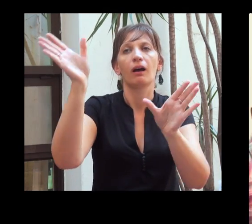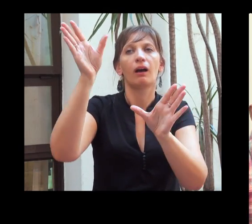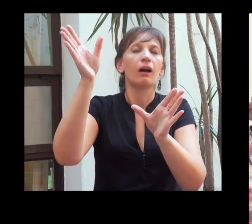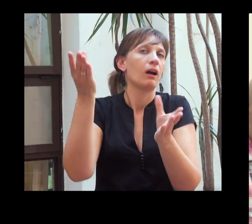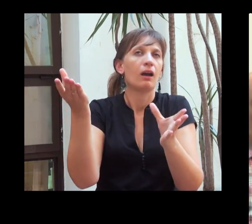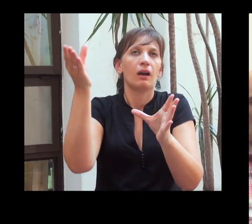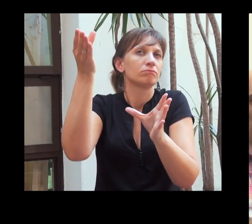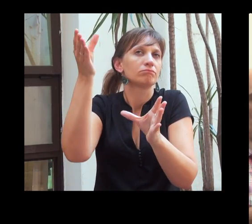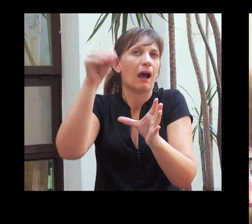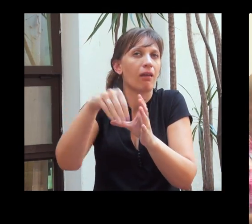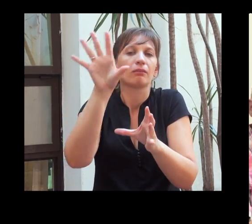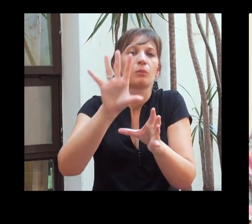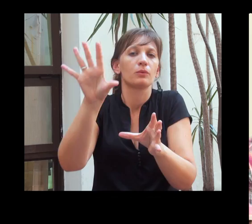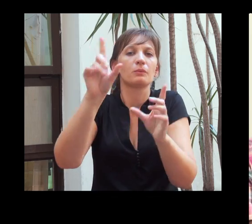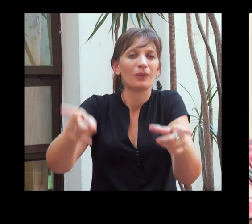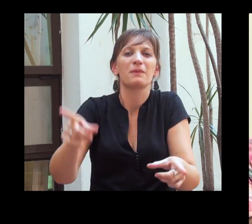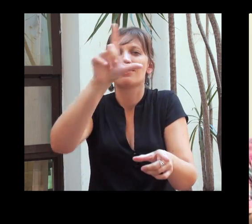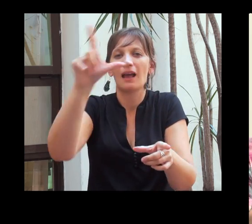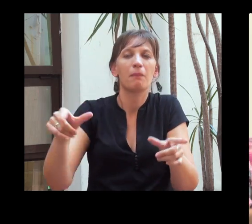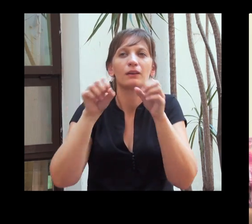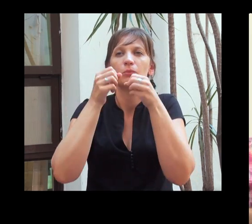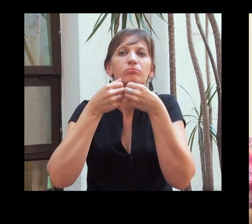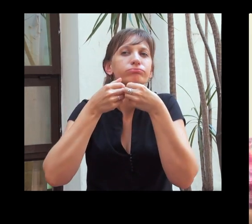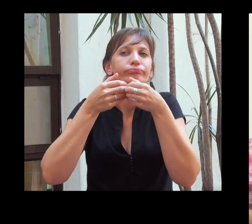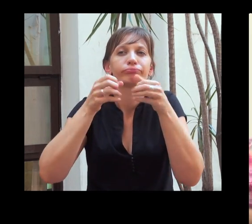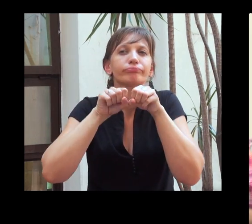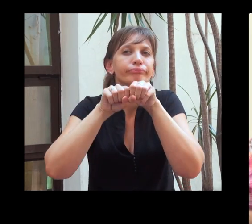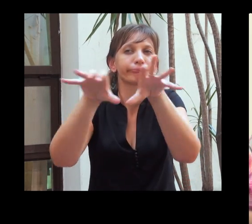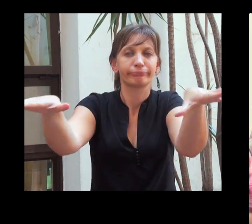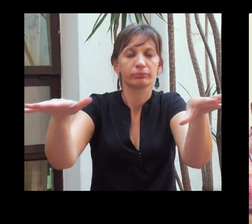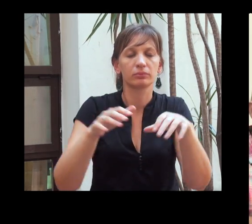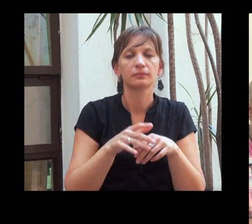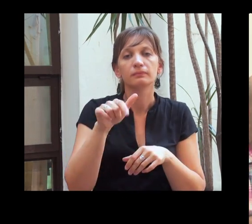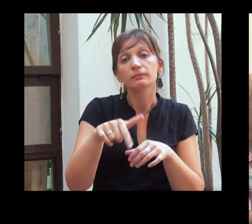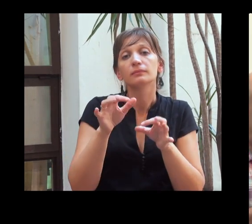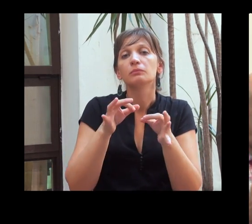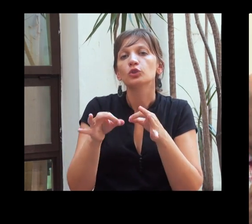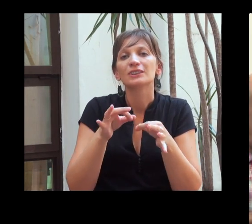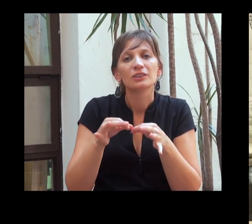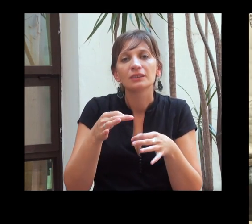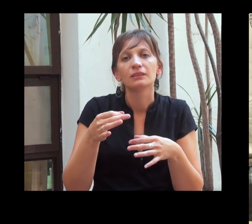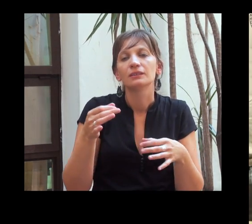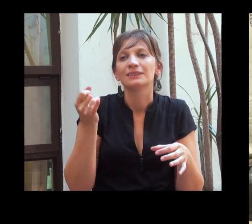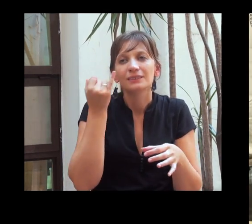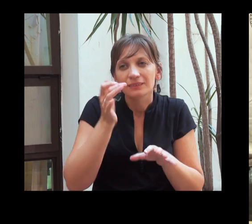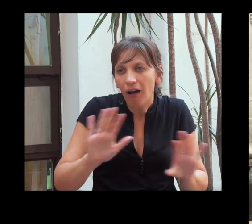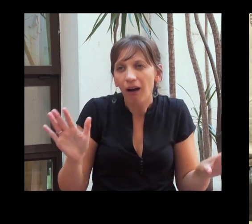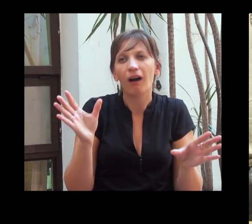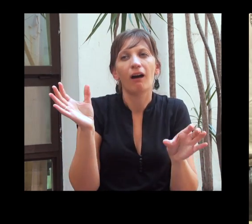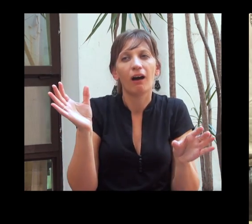al interior de la provincia, pero también en el resto del país. Y eso es un proyecto que está, digamos, si